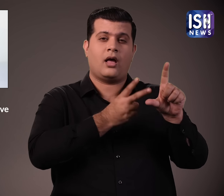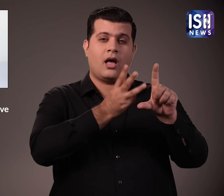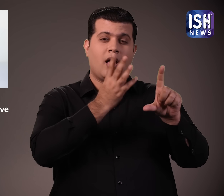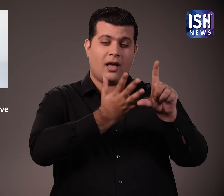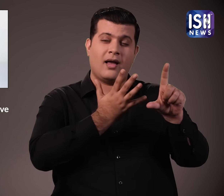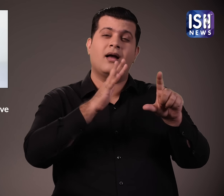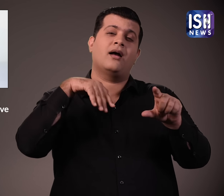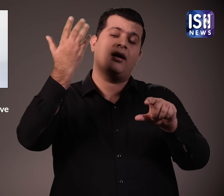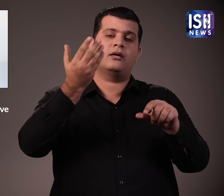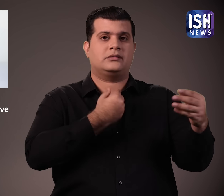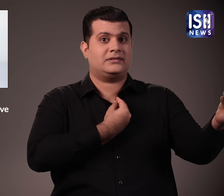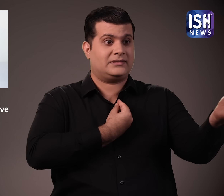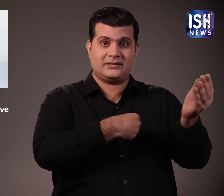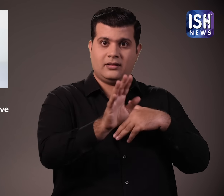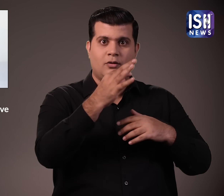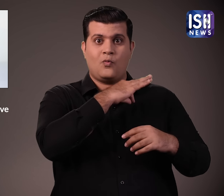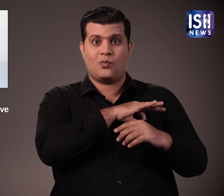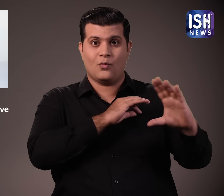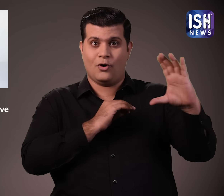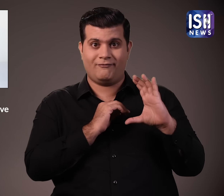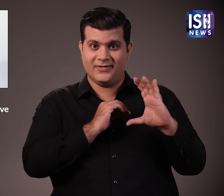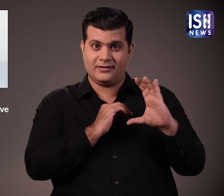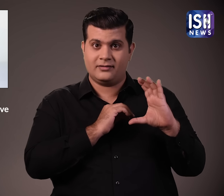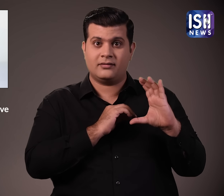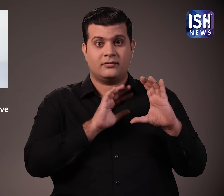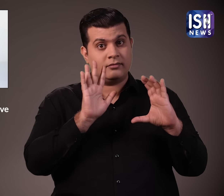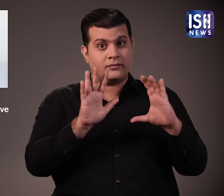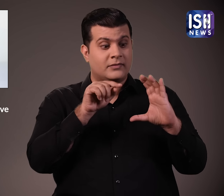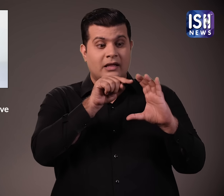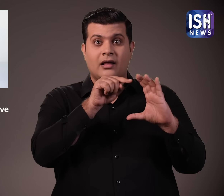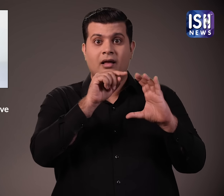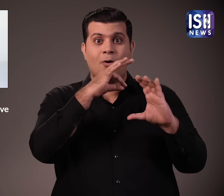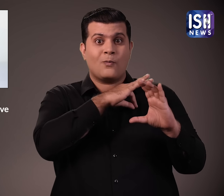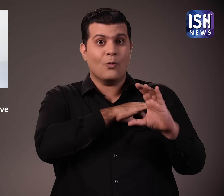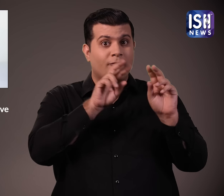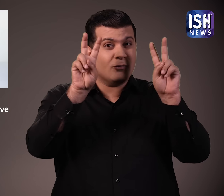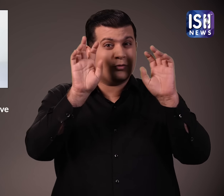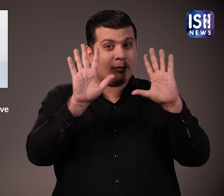होता है पहले इस पर 10 प्रतिशत टैक्स लगता था